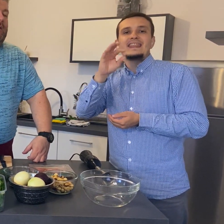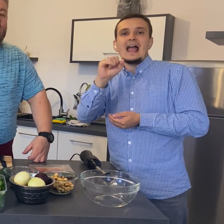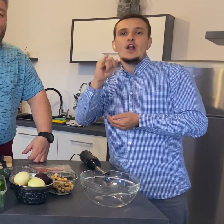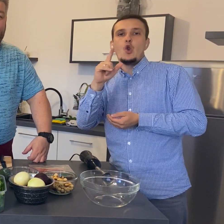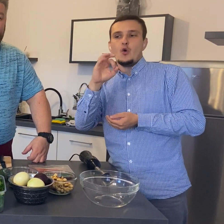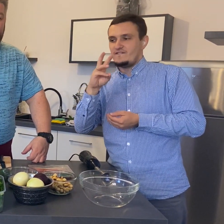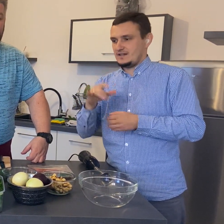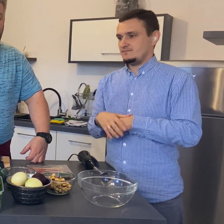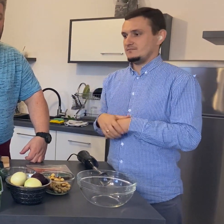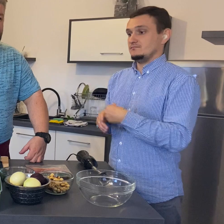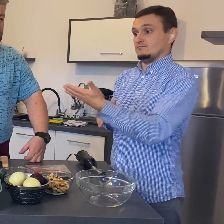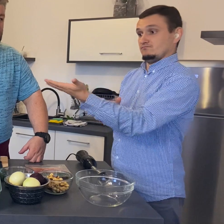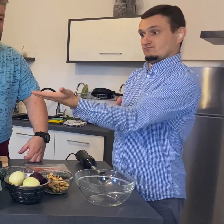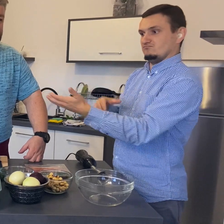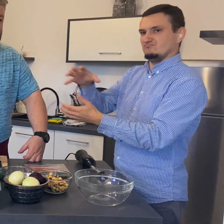Garść świeżej kolendry.